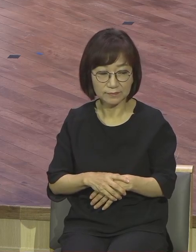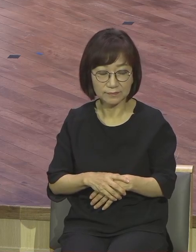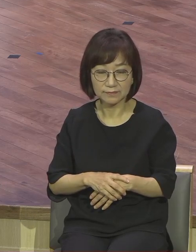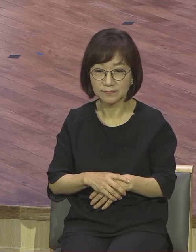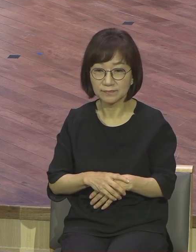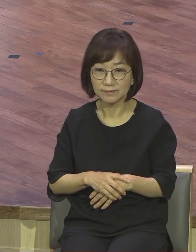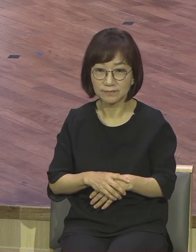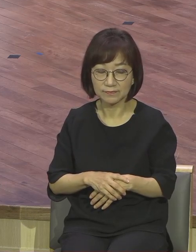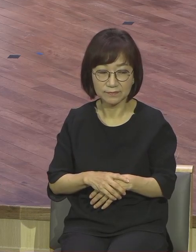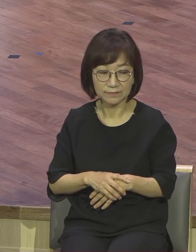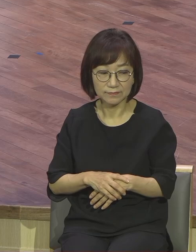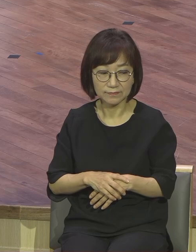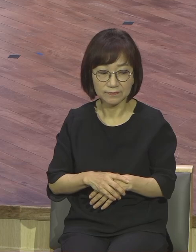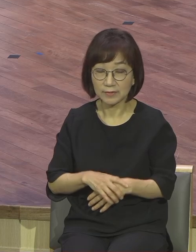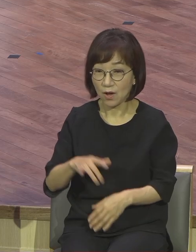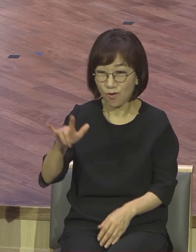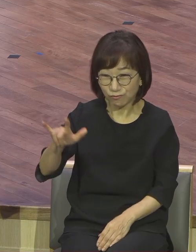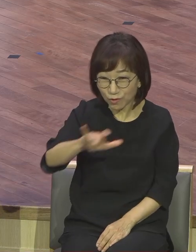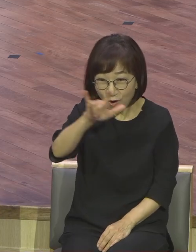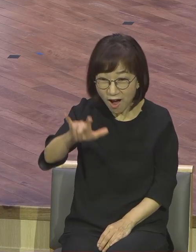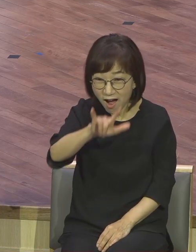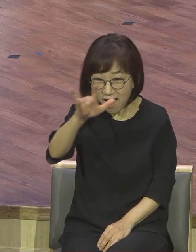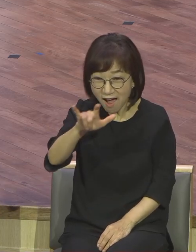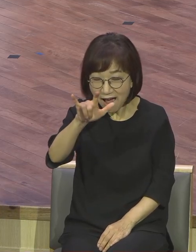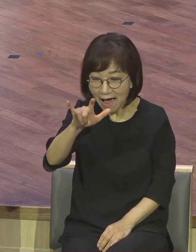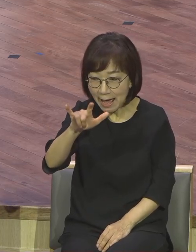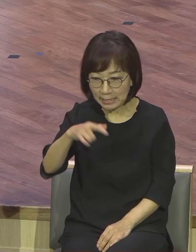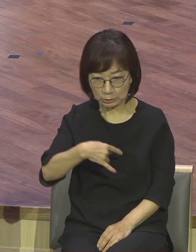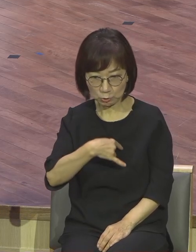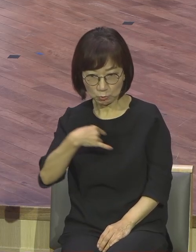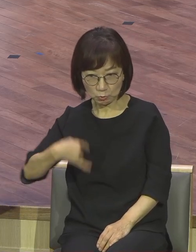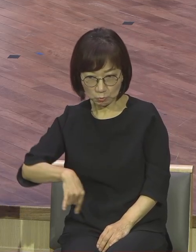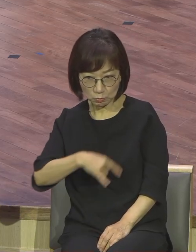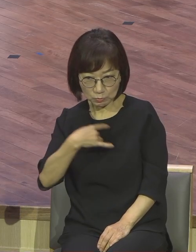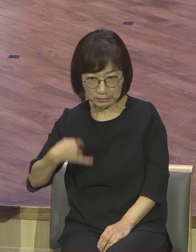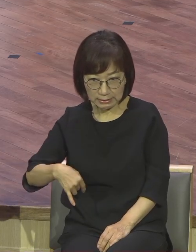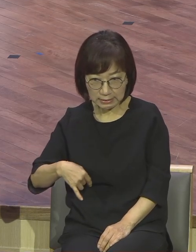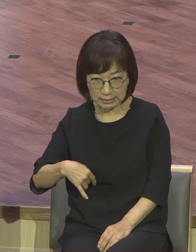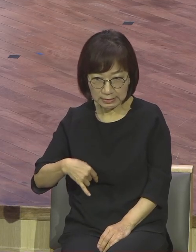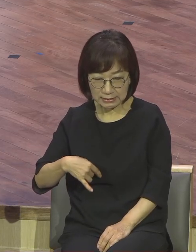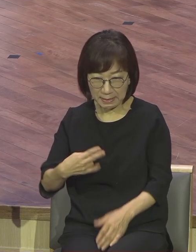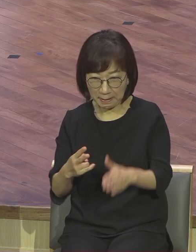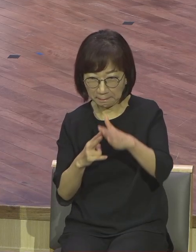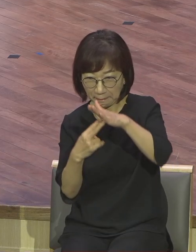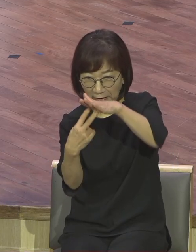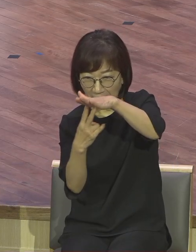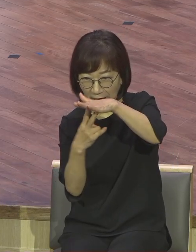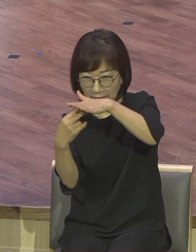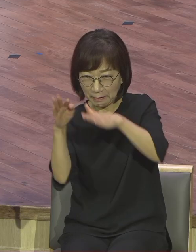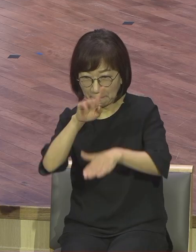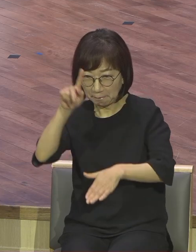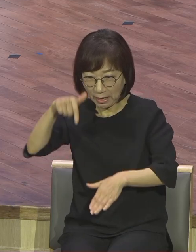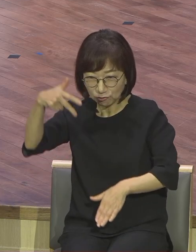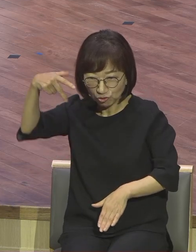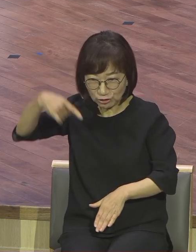중국에서 탁직을 통해서 우연히 아닙니다. 역사의 주관자는